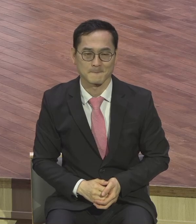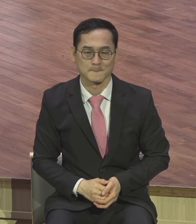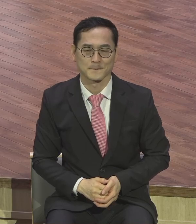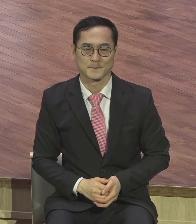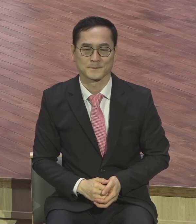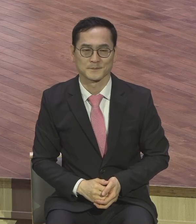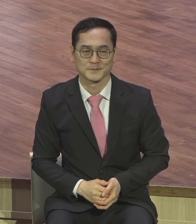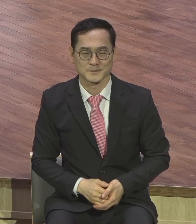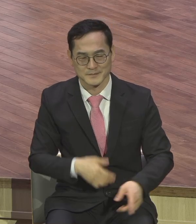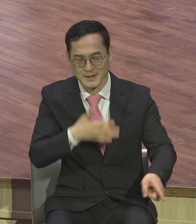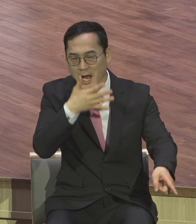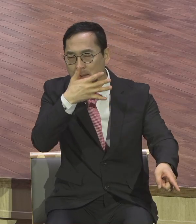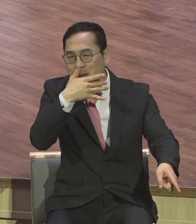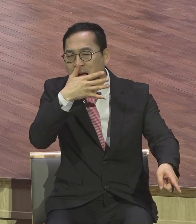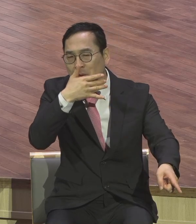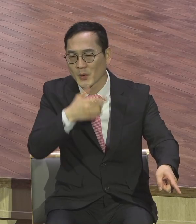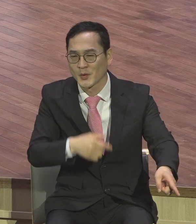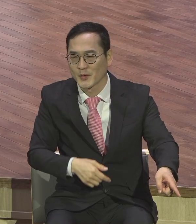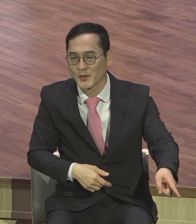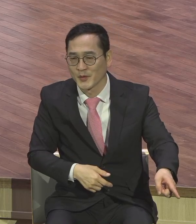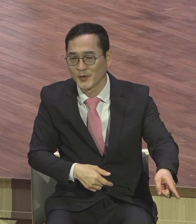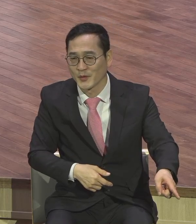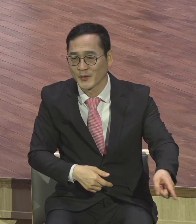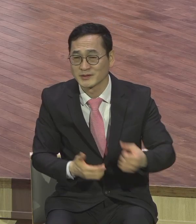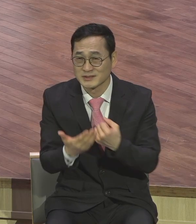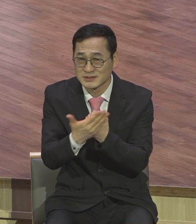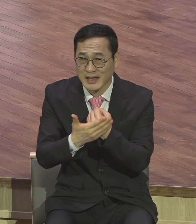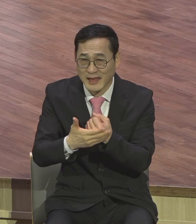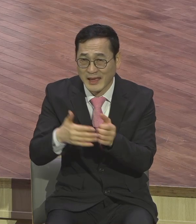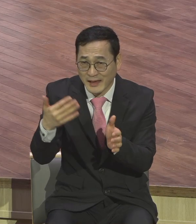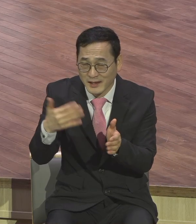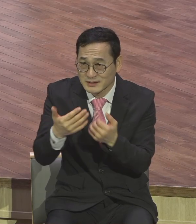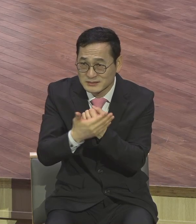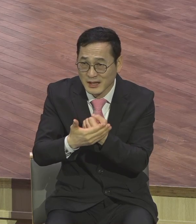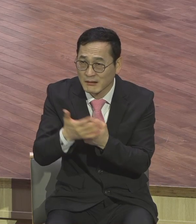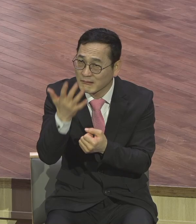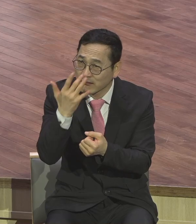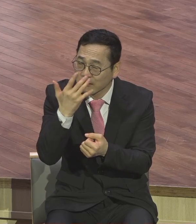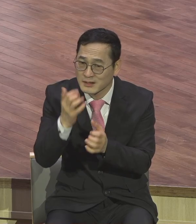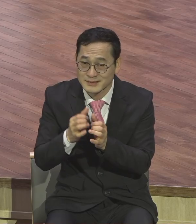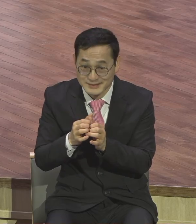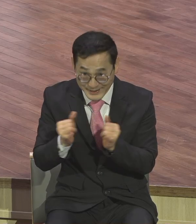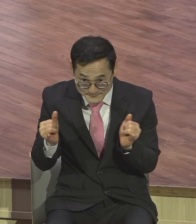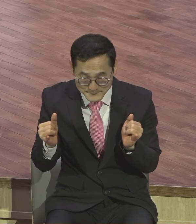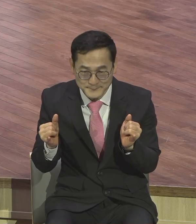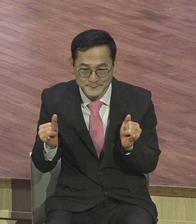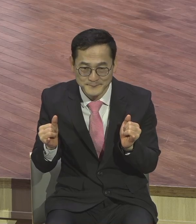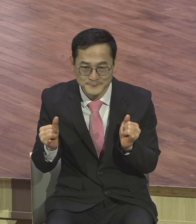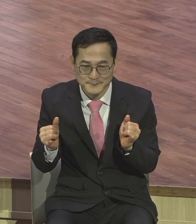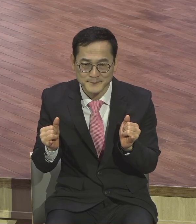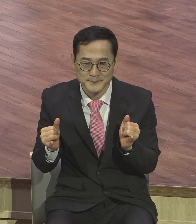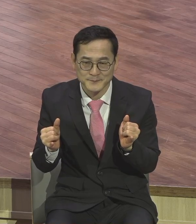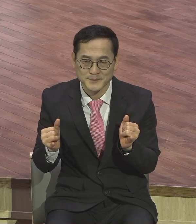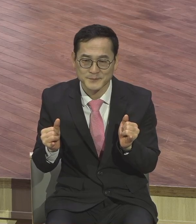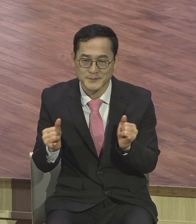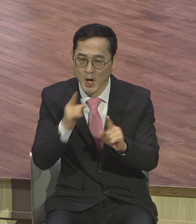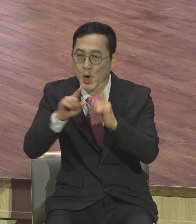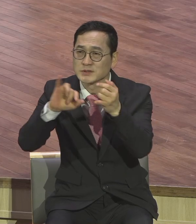은혜 못 받은 사람은요 영적 비밀 모르는 사람은 은양 모르는 사람은 이 성경 모르는 사람은 그렇게 살아요